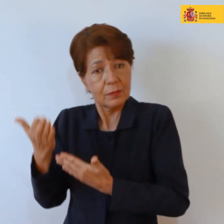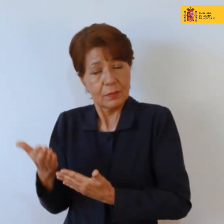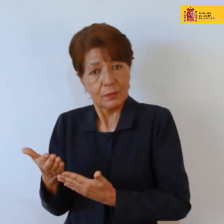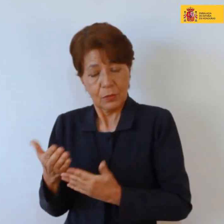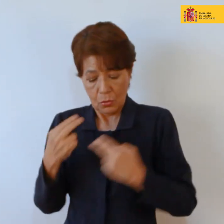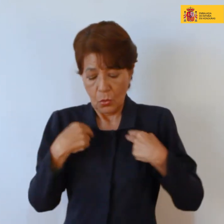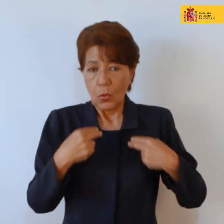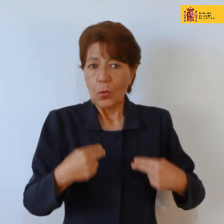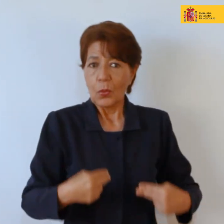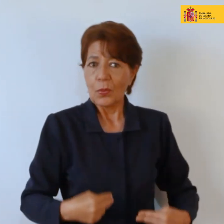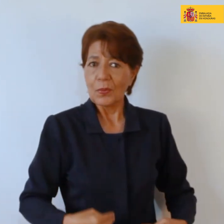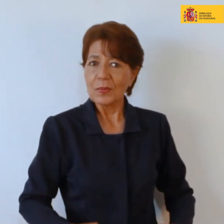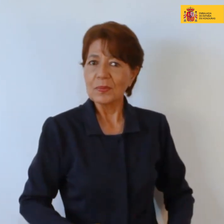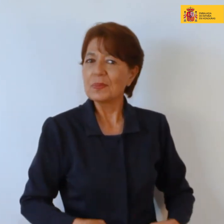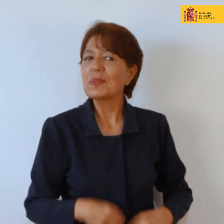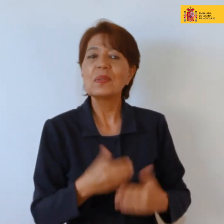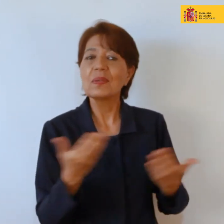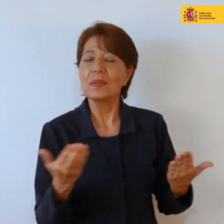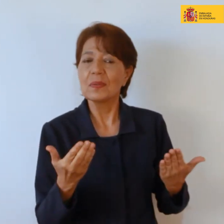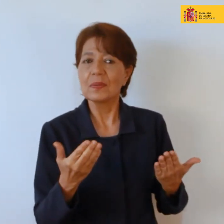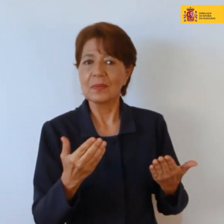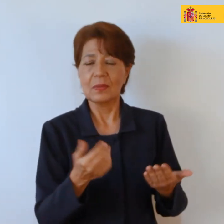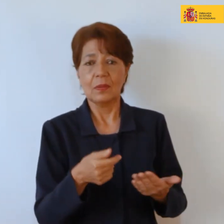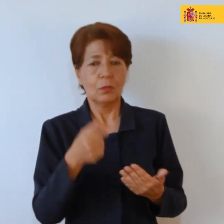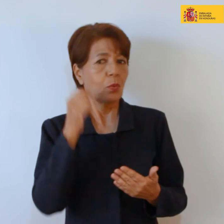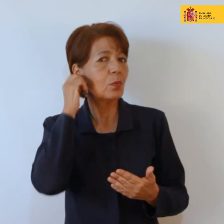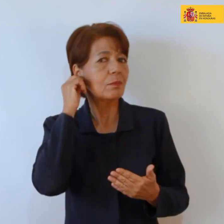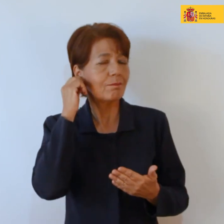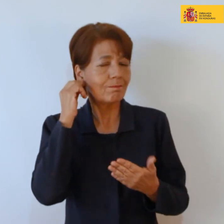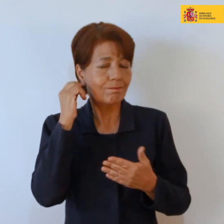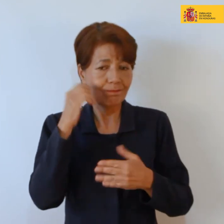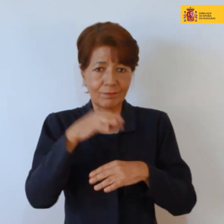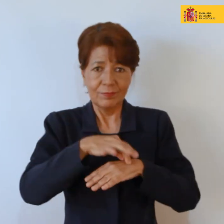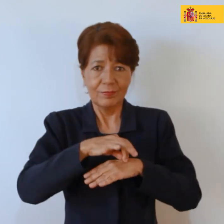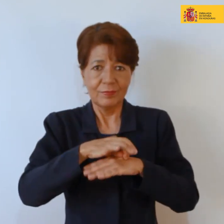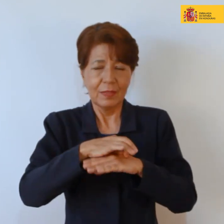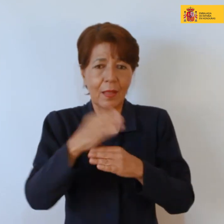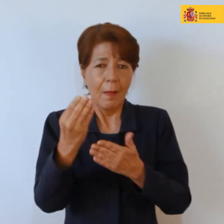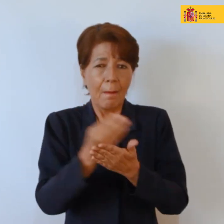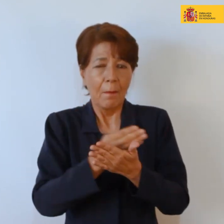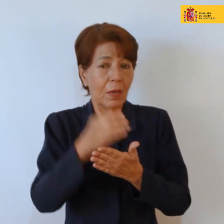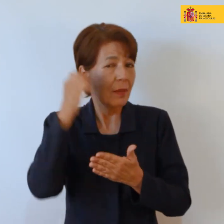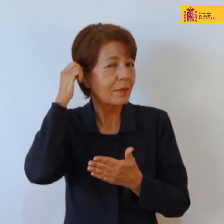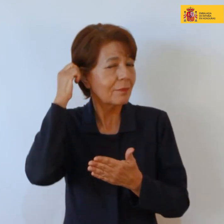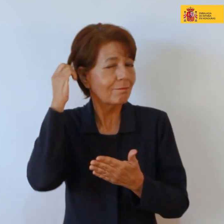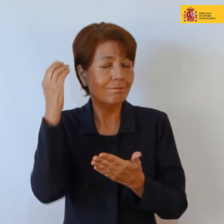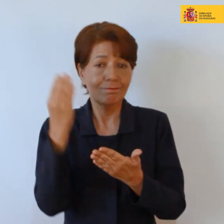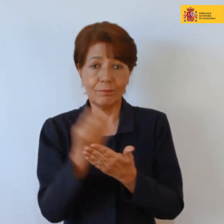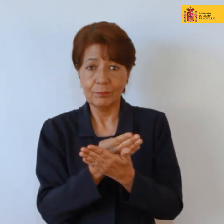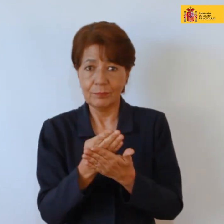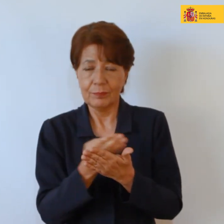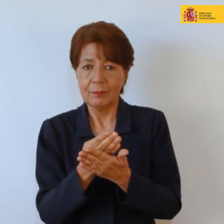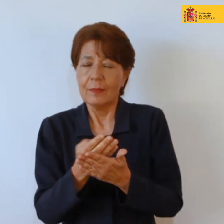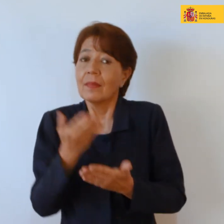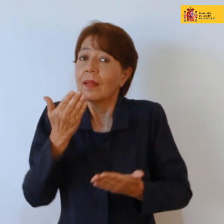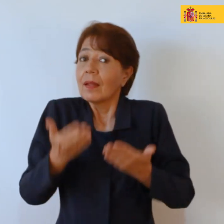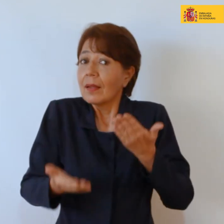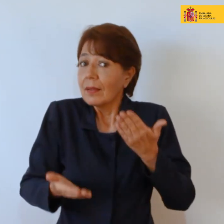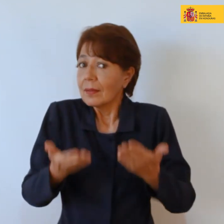hablan de ella representada como una mujer de piel y cabellera muy blanca que, bueno, probablemente igual